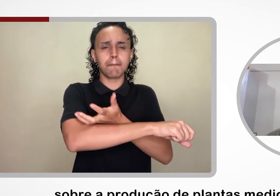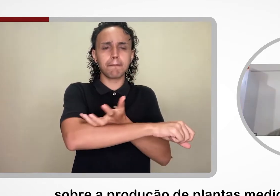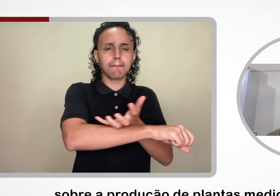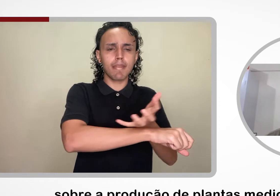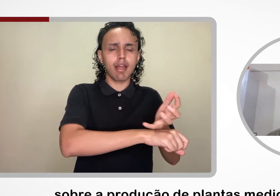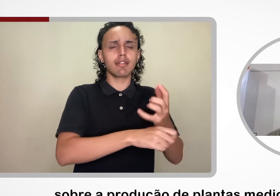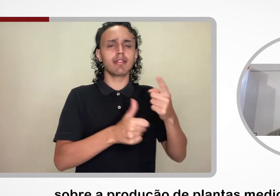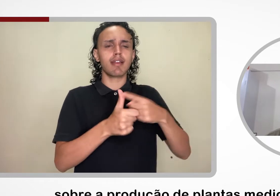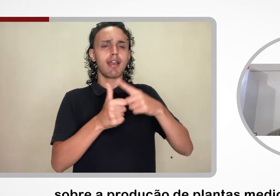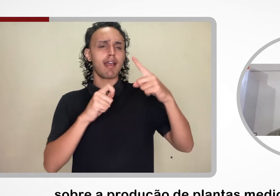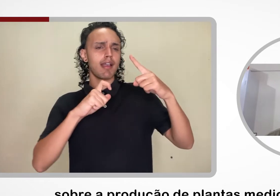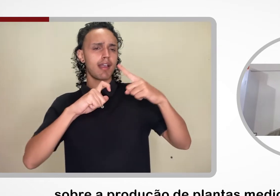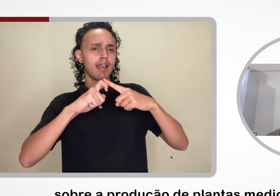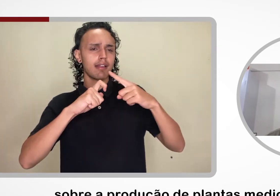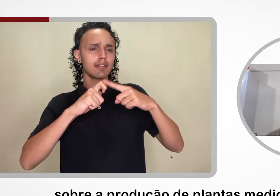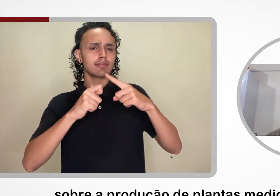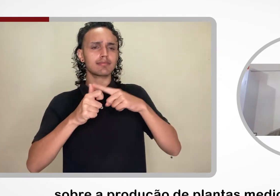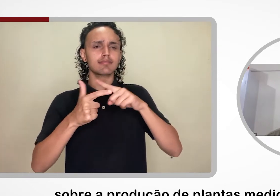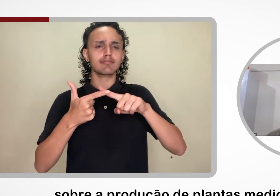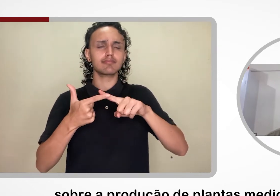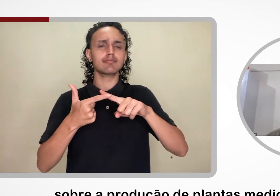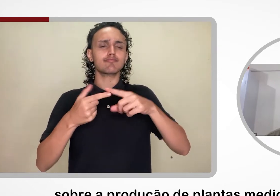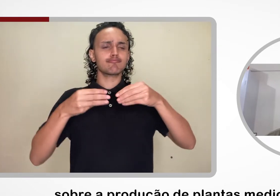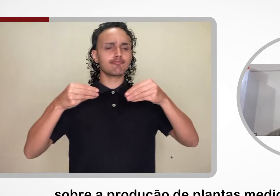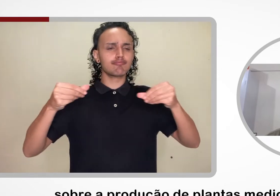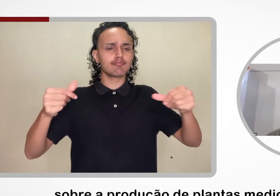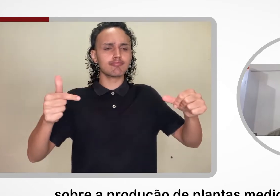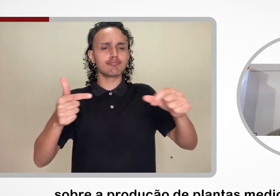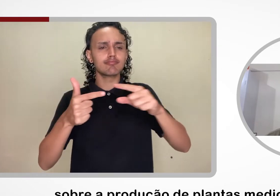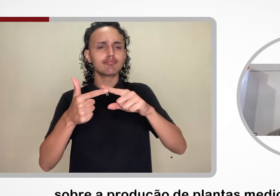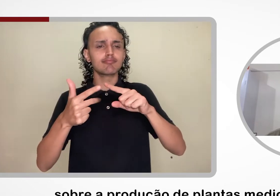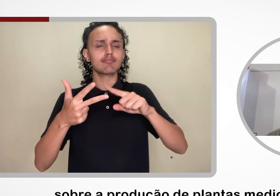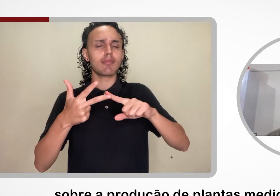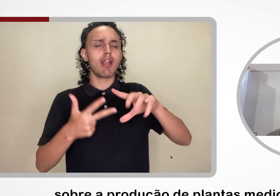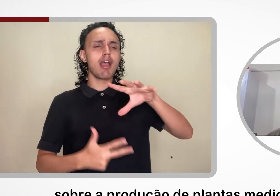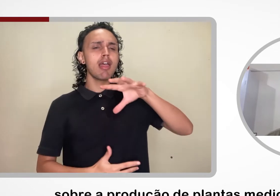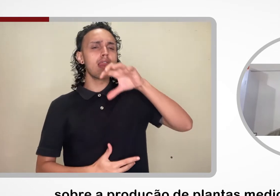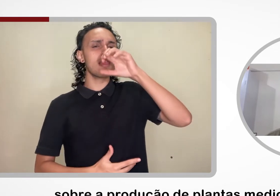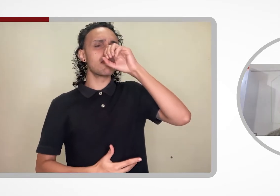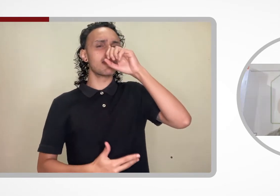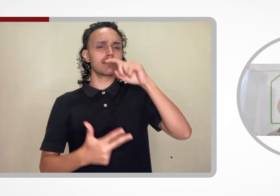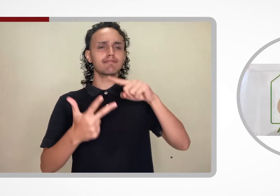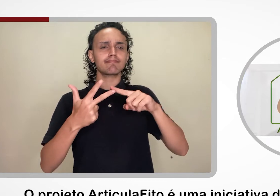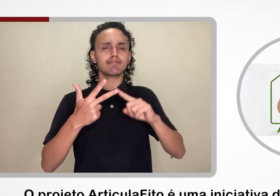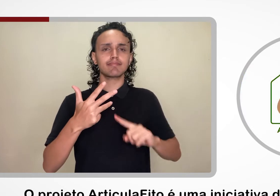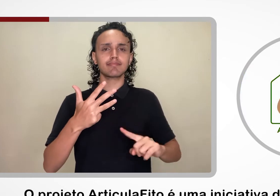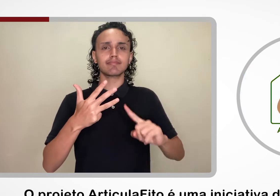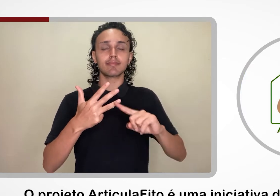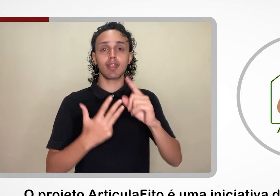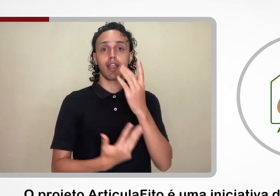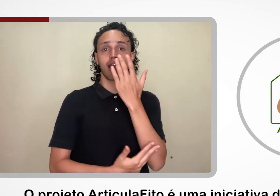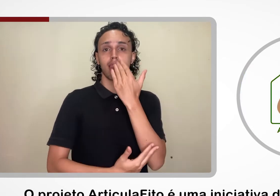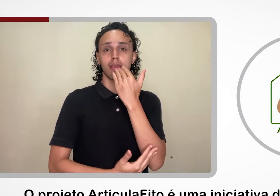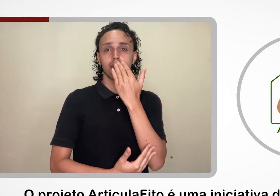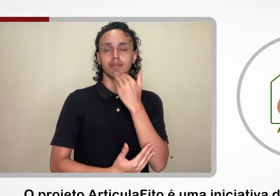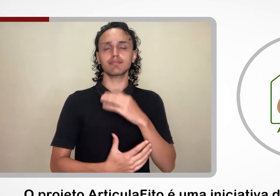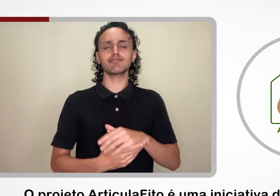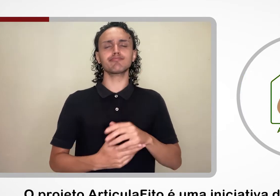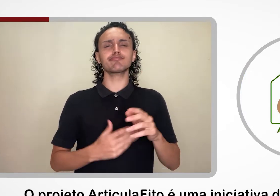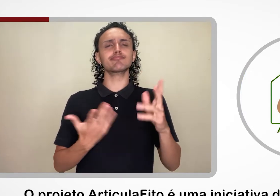medicinais, aromáticas, condimentares e alimentícias. O projeto